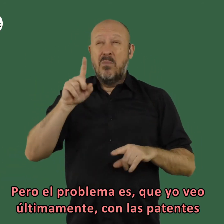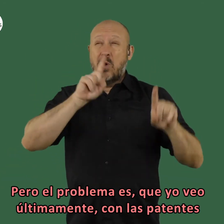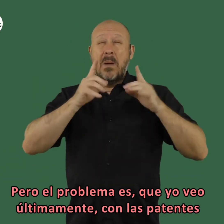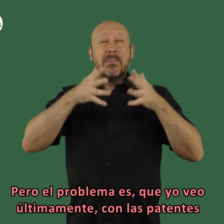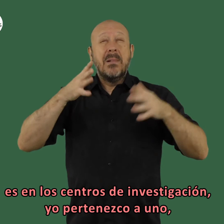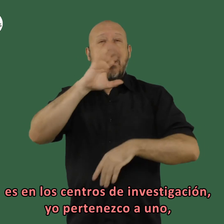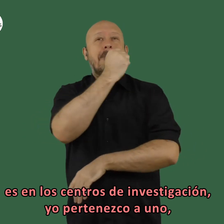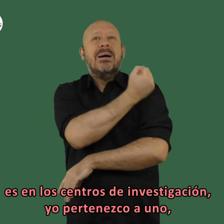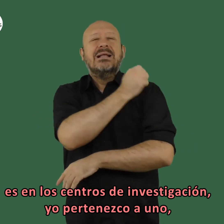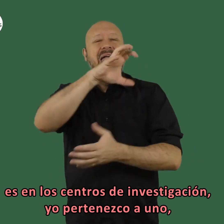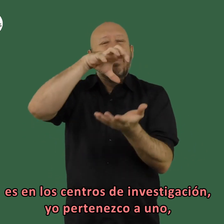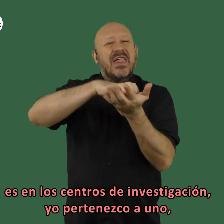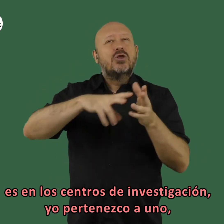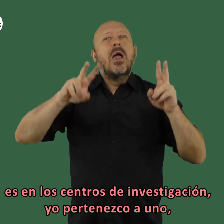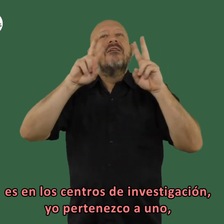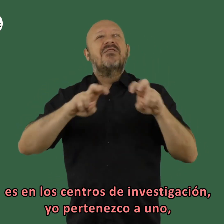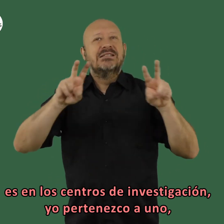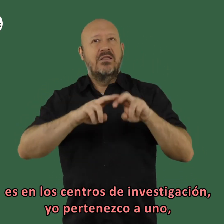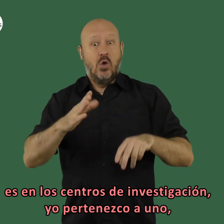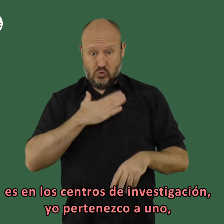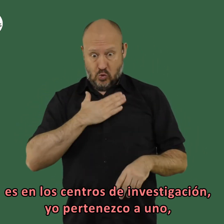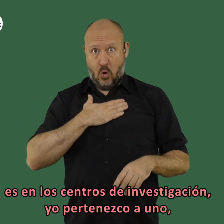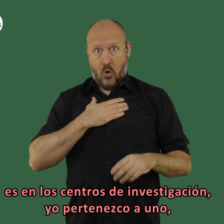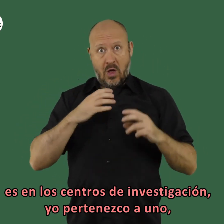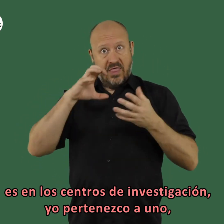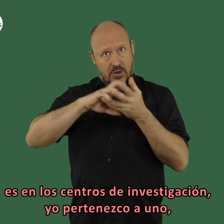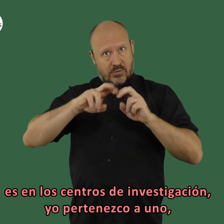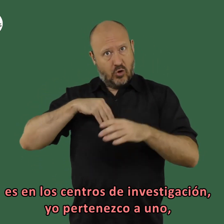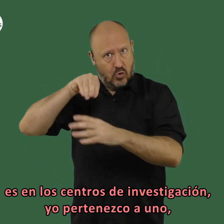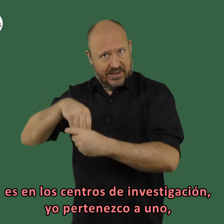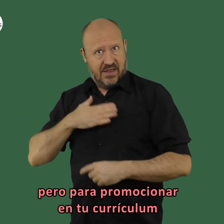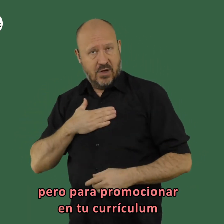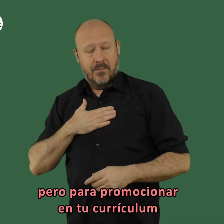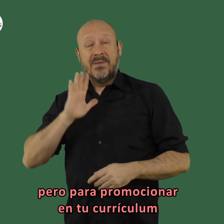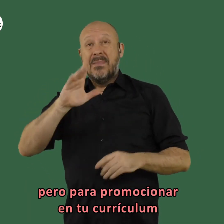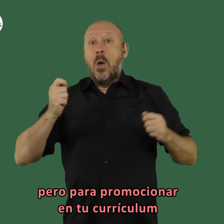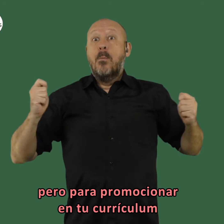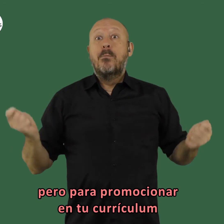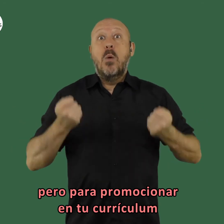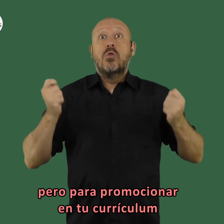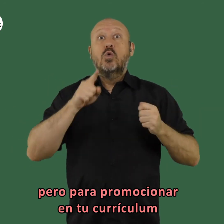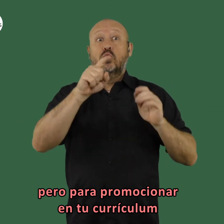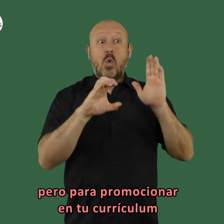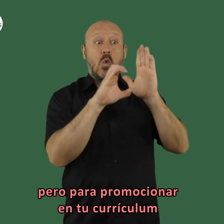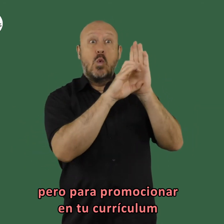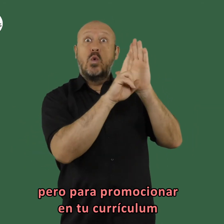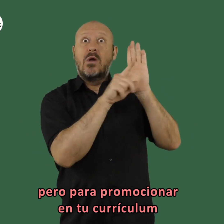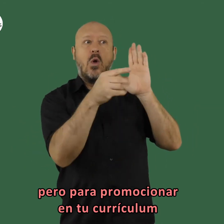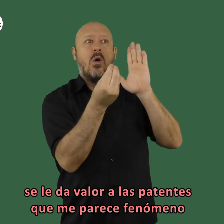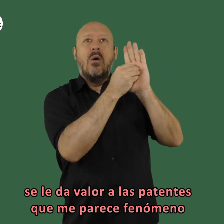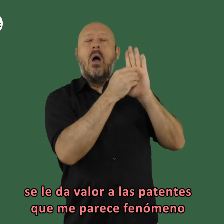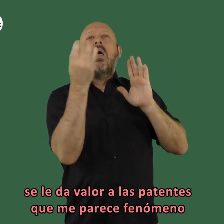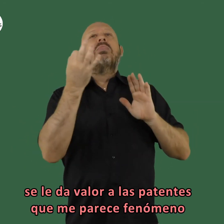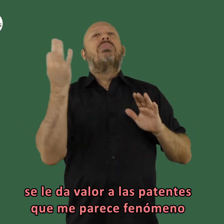últimamente con las patentes es en los centros de investigación yo yo pertenezco a uno pero para promocionar en tu